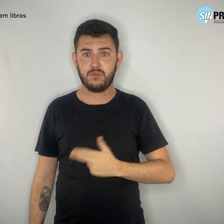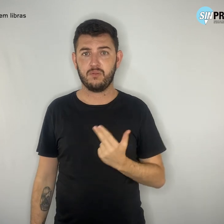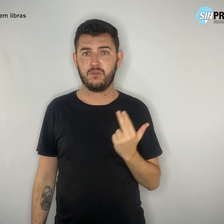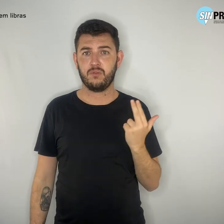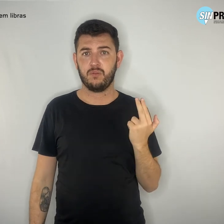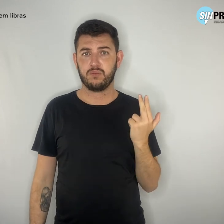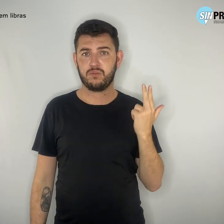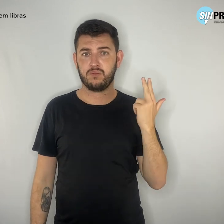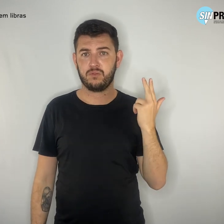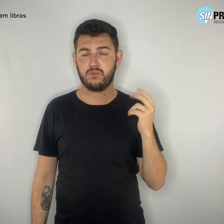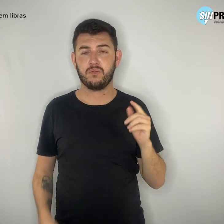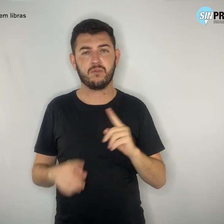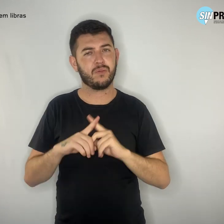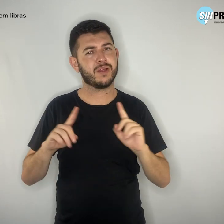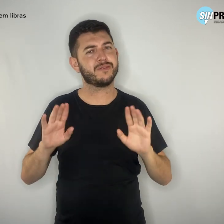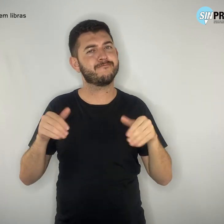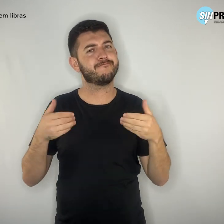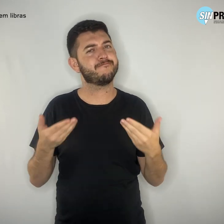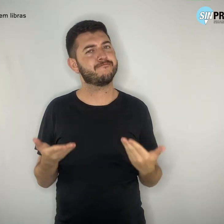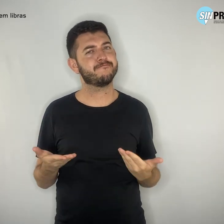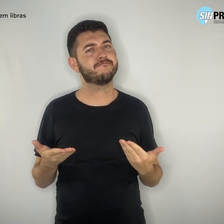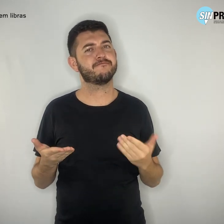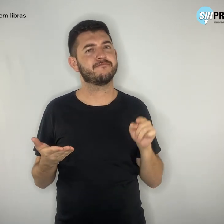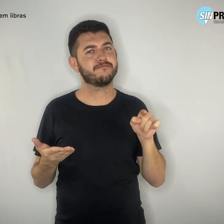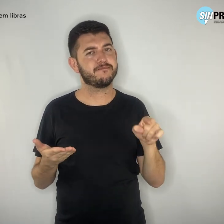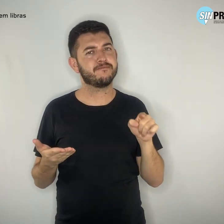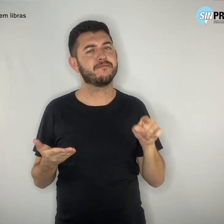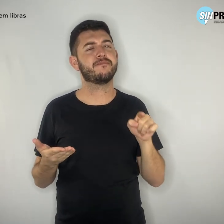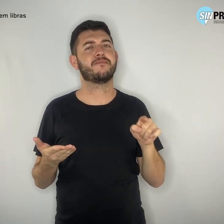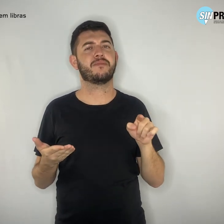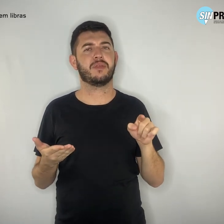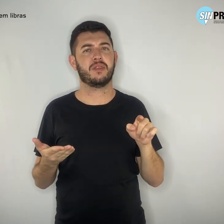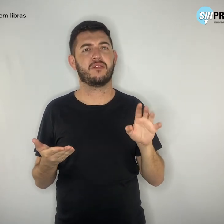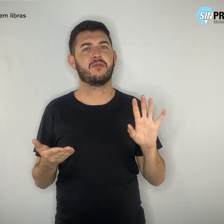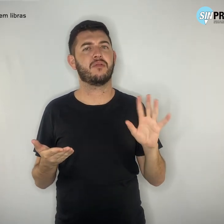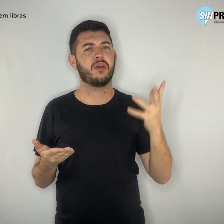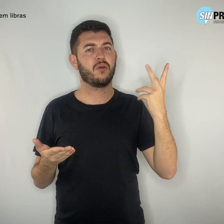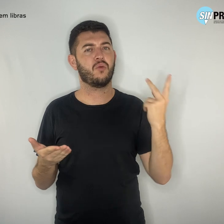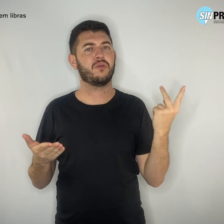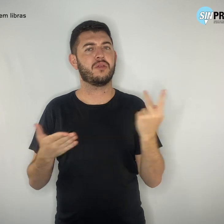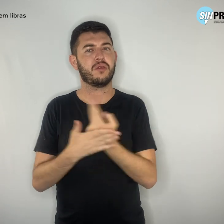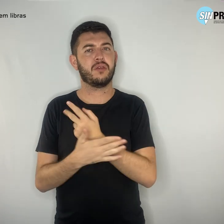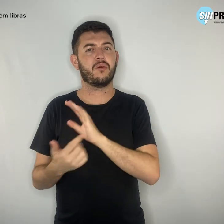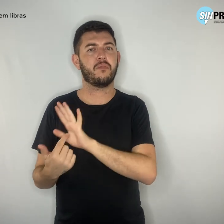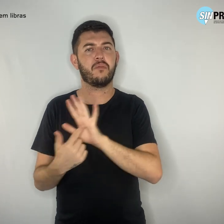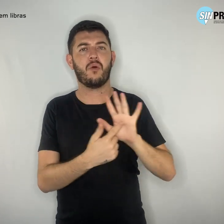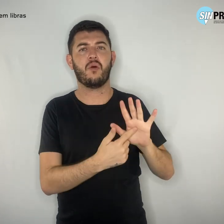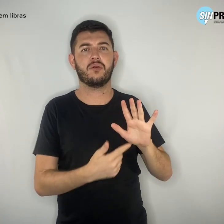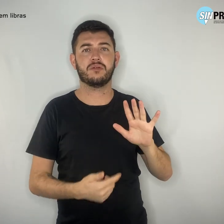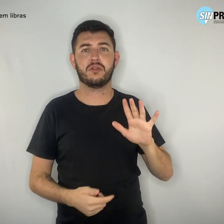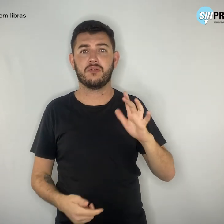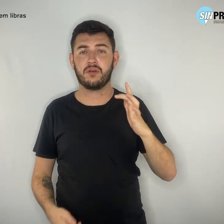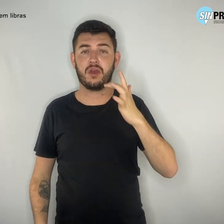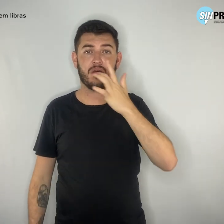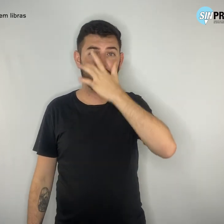episódio, infelizmente, escancara o risco que correm aqueles que estão ao redor de